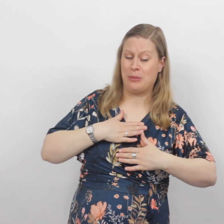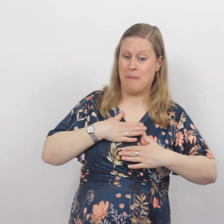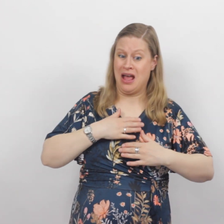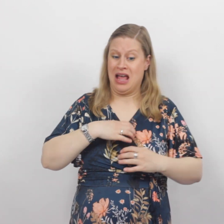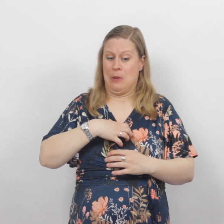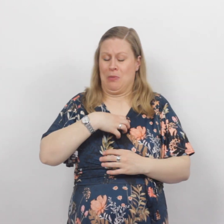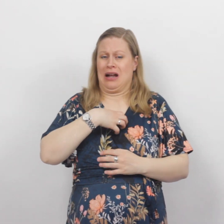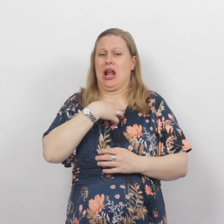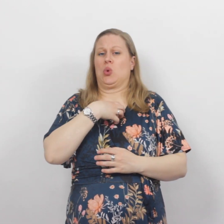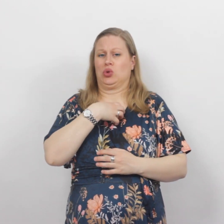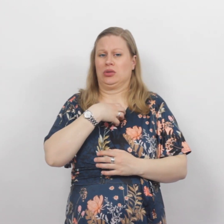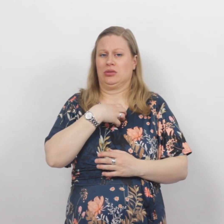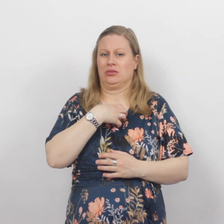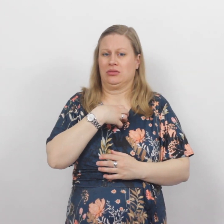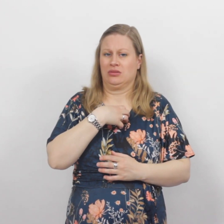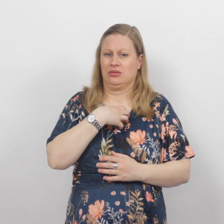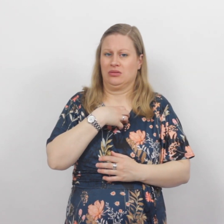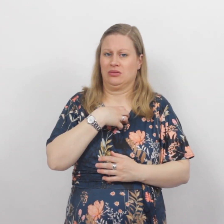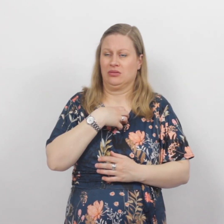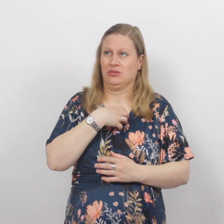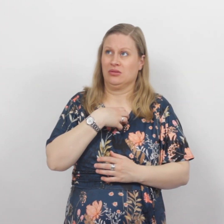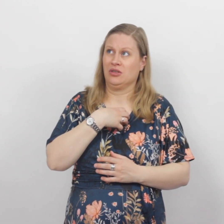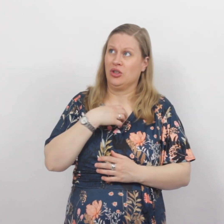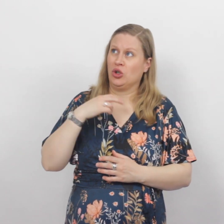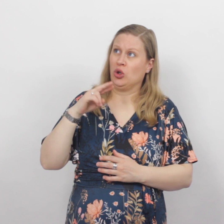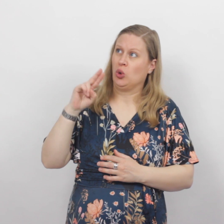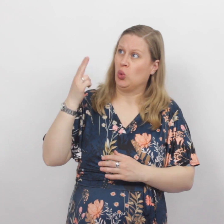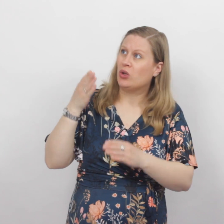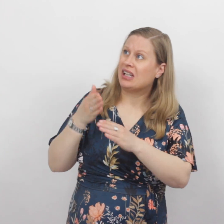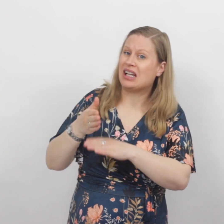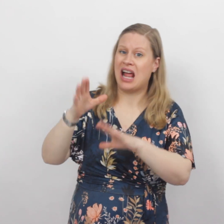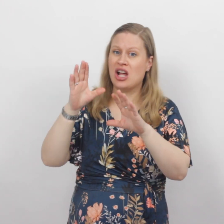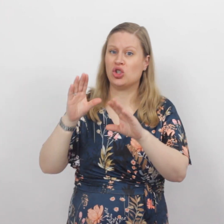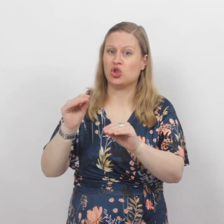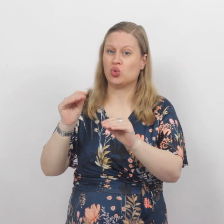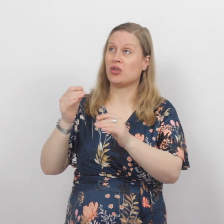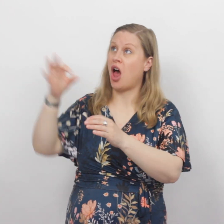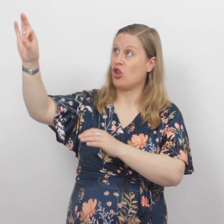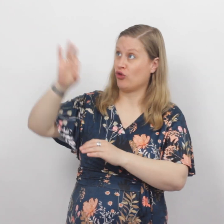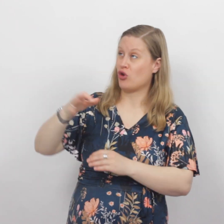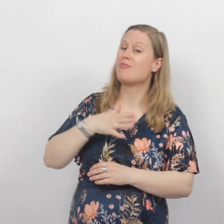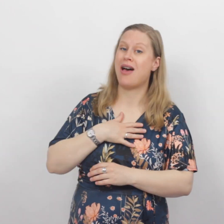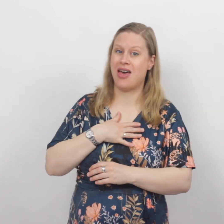mij benauwt U die recht doet antwoord mij